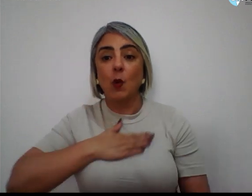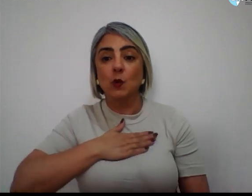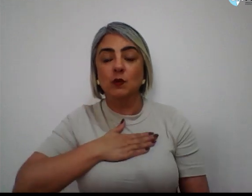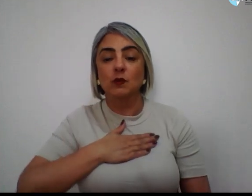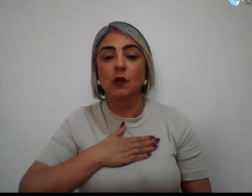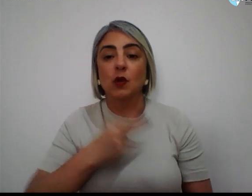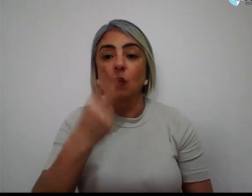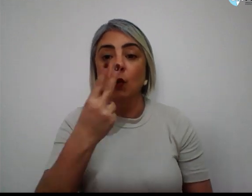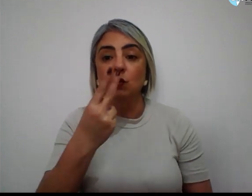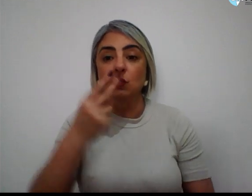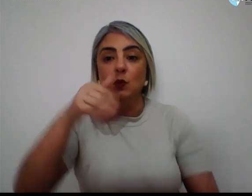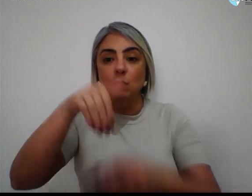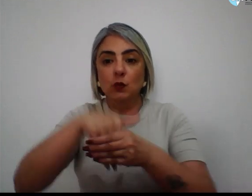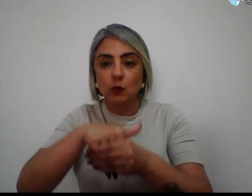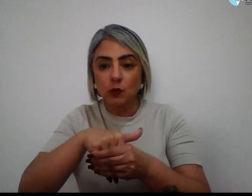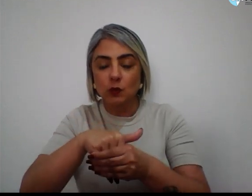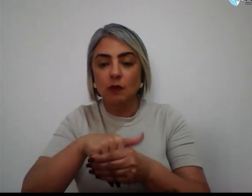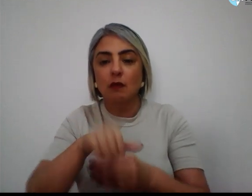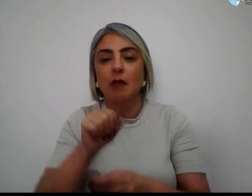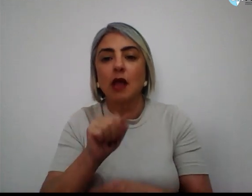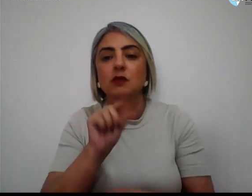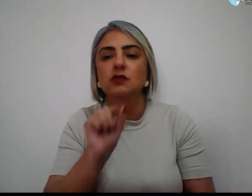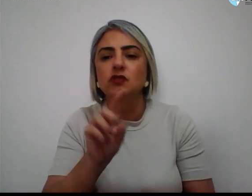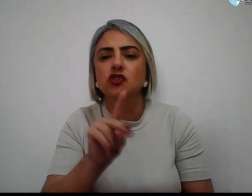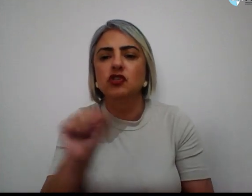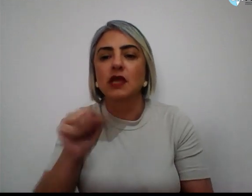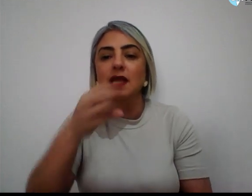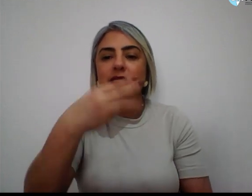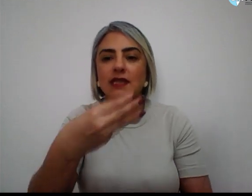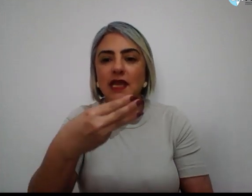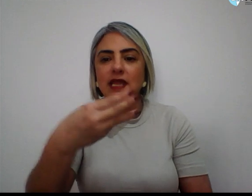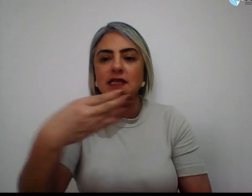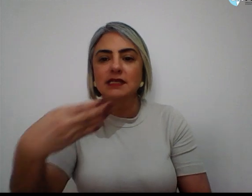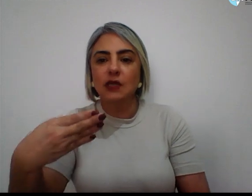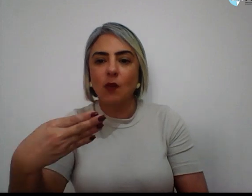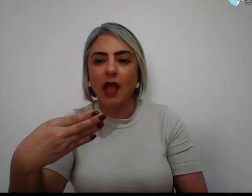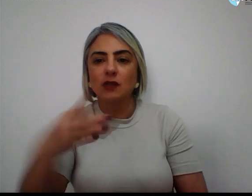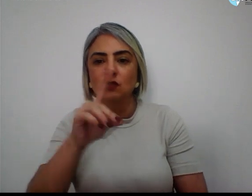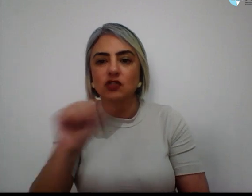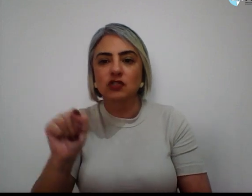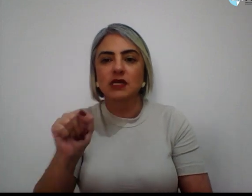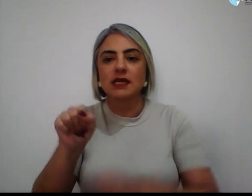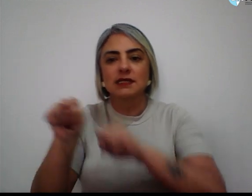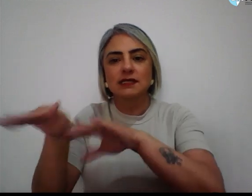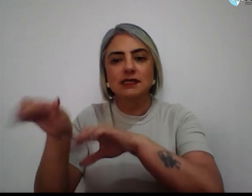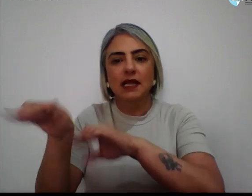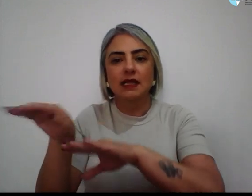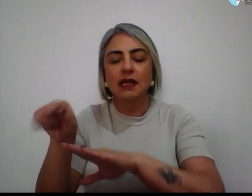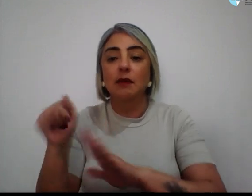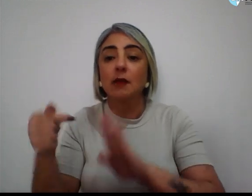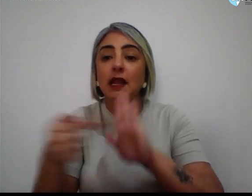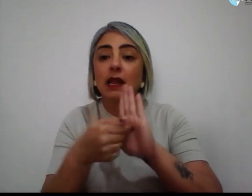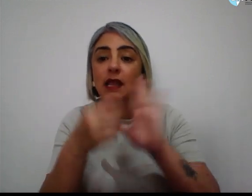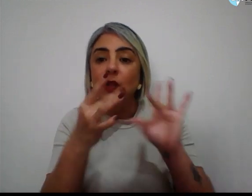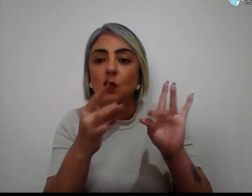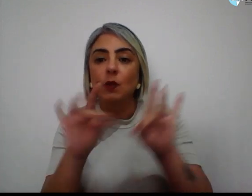segundo turno agendado para os dias 3 e 4 de setembro. Clique no link a seguir e